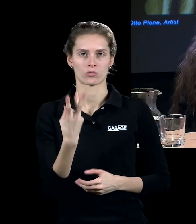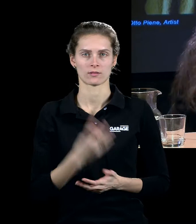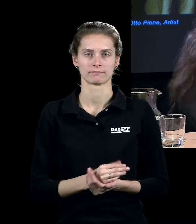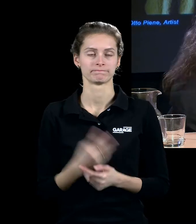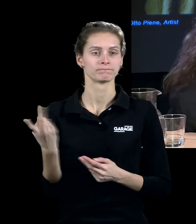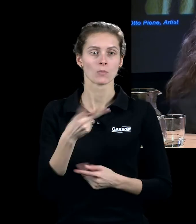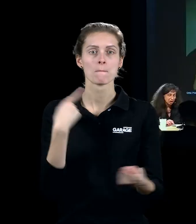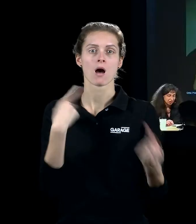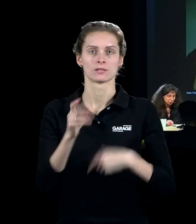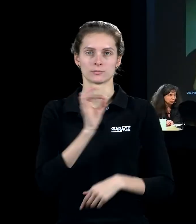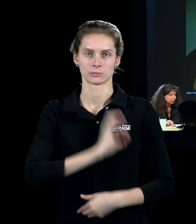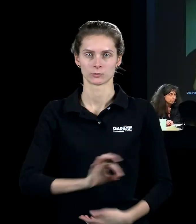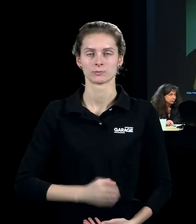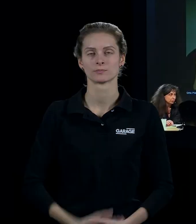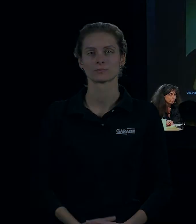-разному используют.